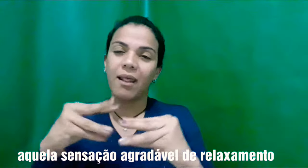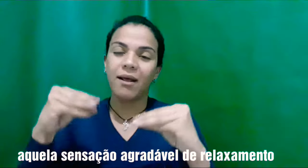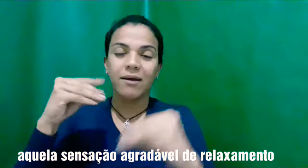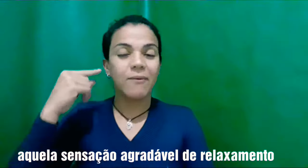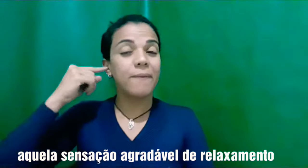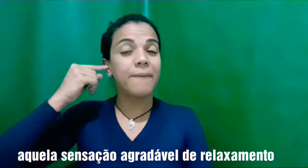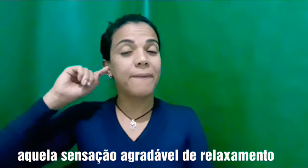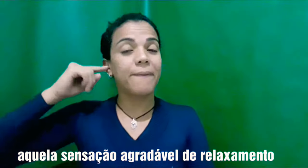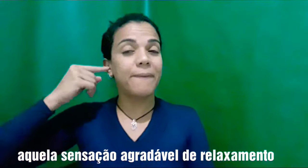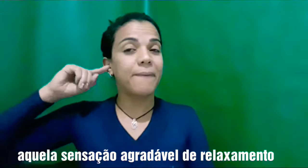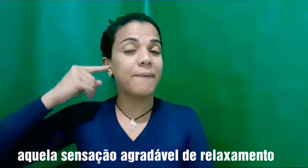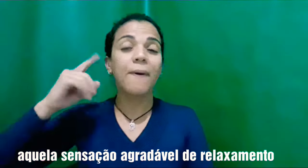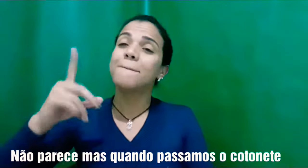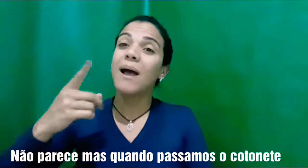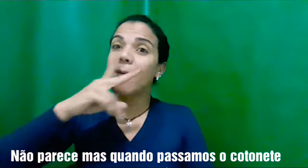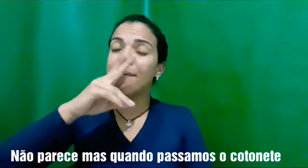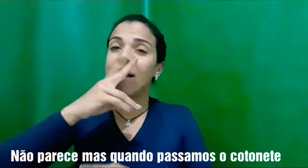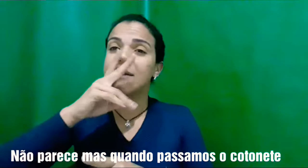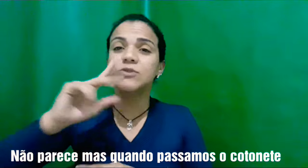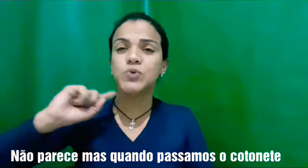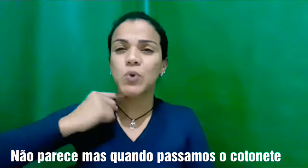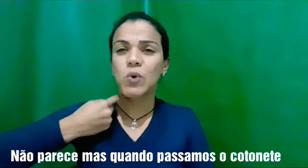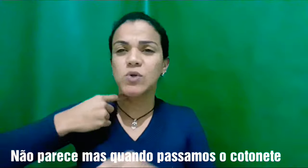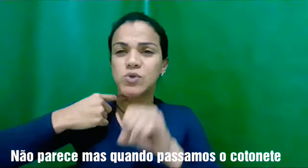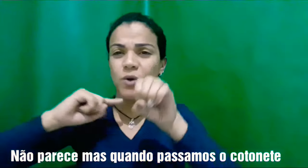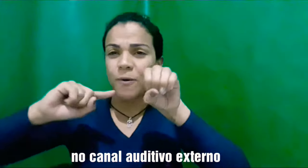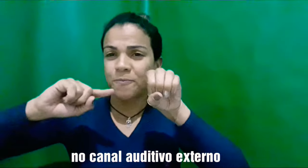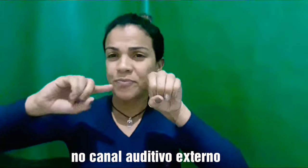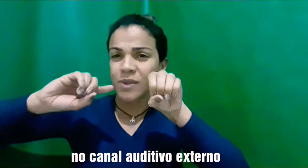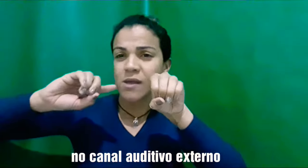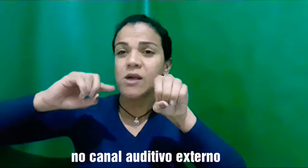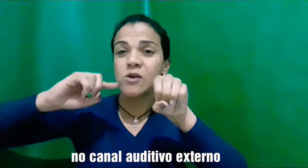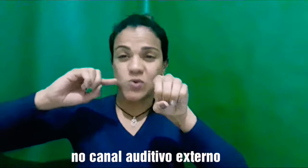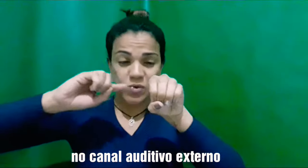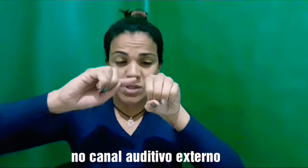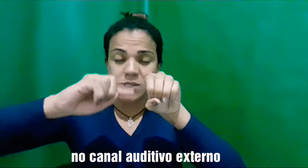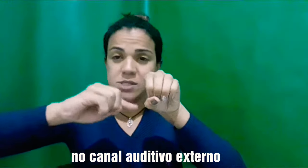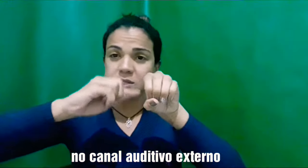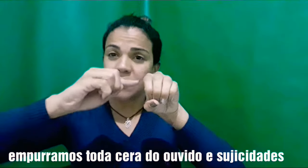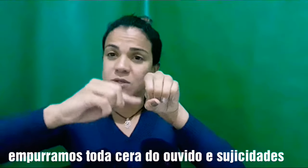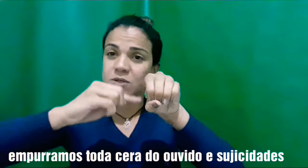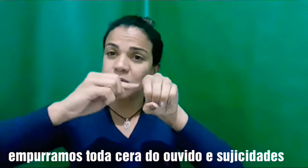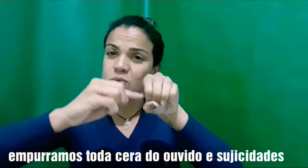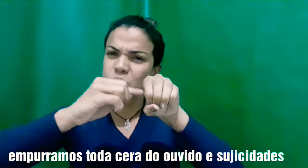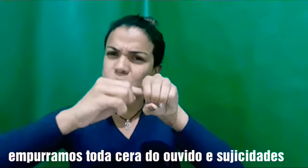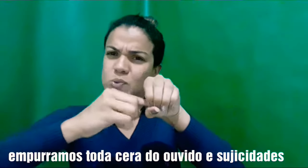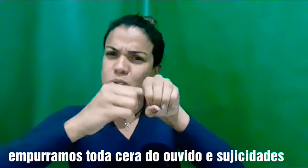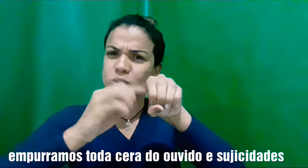Piscuócio, que Deus brilhe como sinal profético de unidade e de paz. O